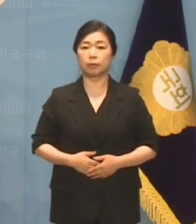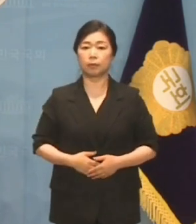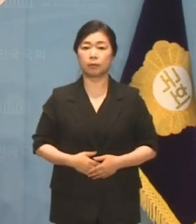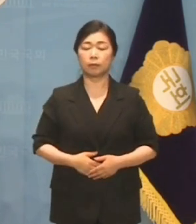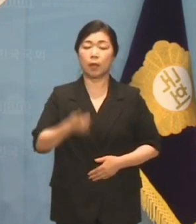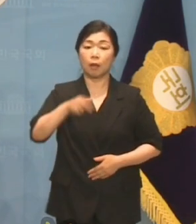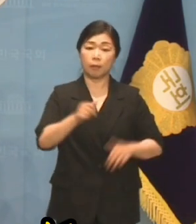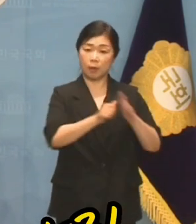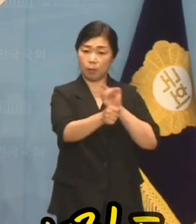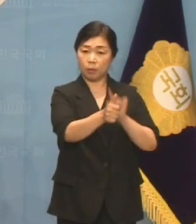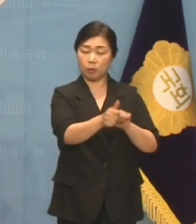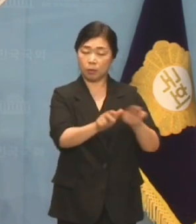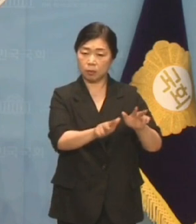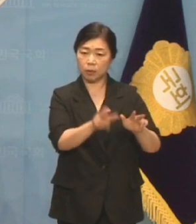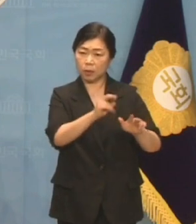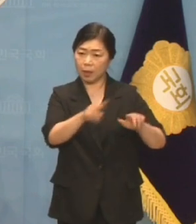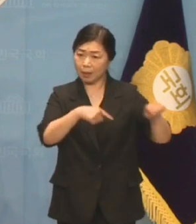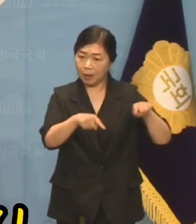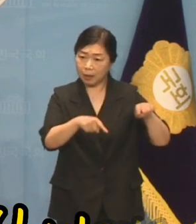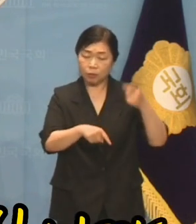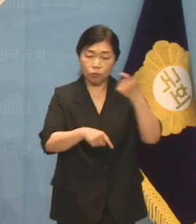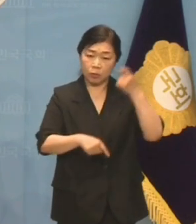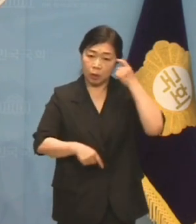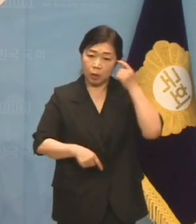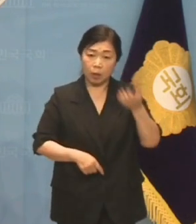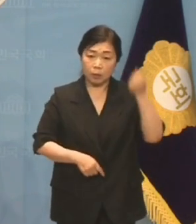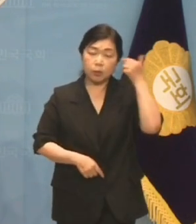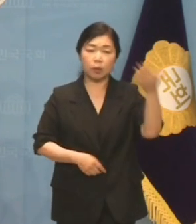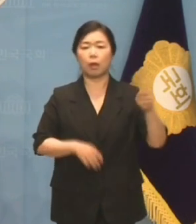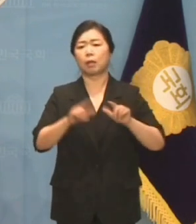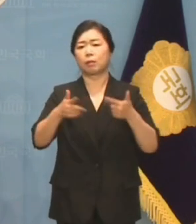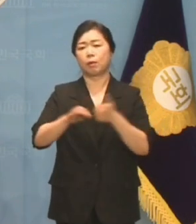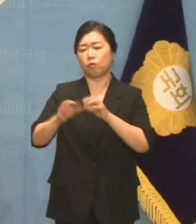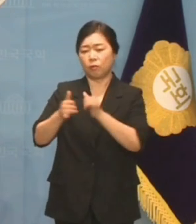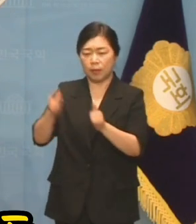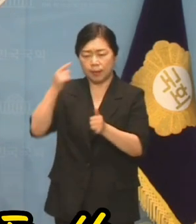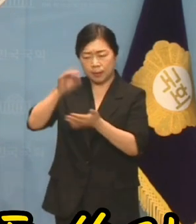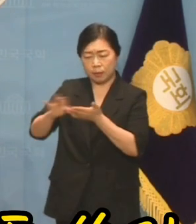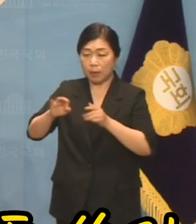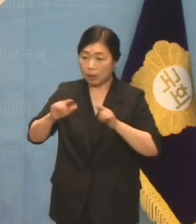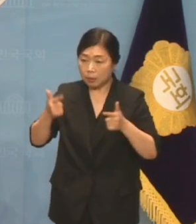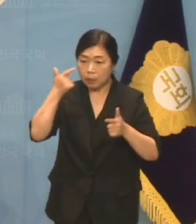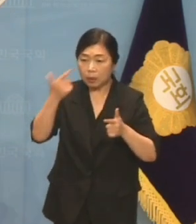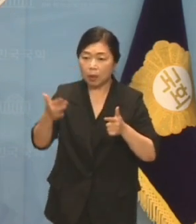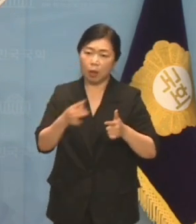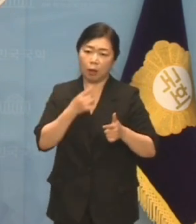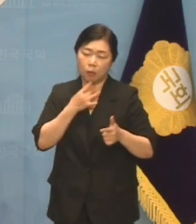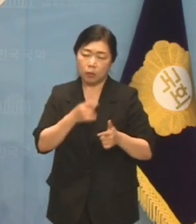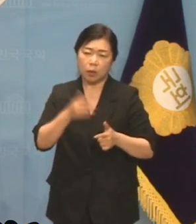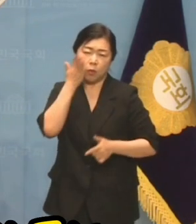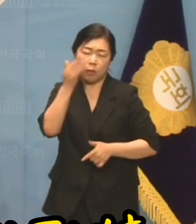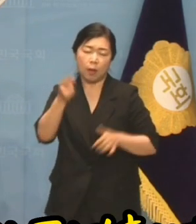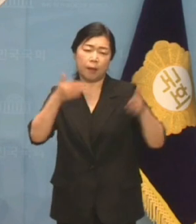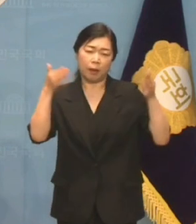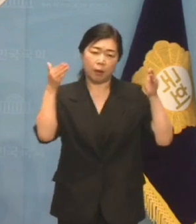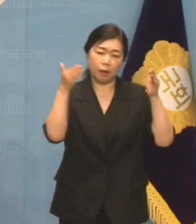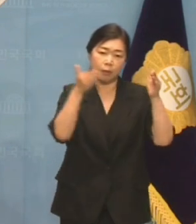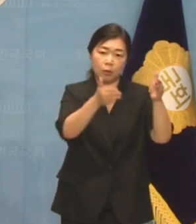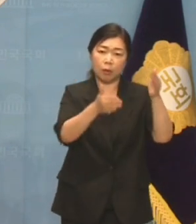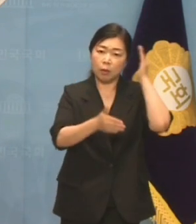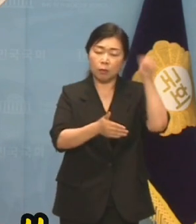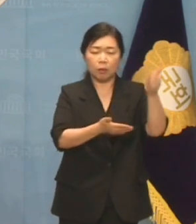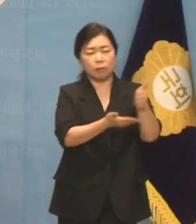김기현 대표는 아직도 야당인 줄 아십니까? 아니면 국민은 신경도 쓰지 않고 오로지 용산만 바라보며